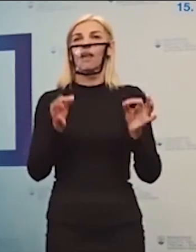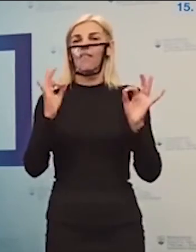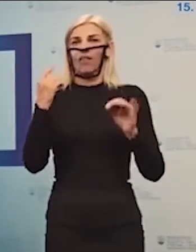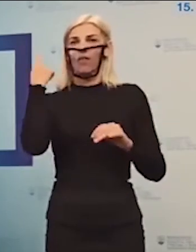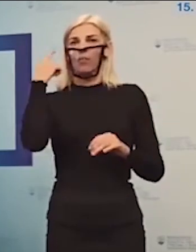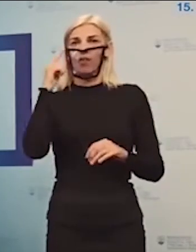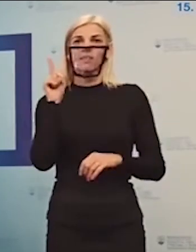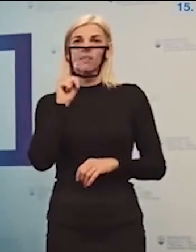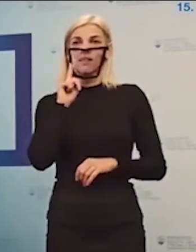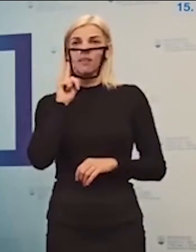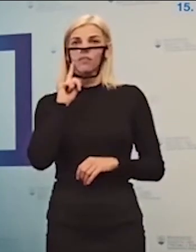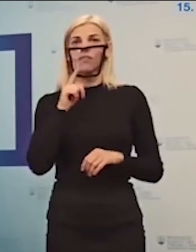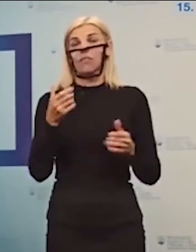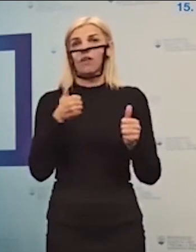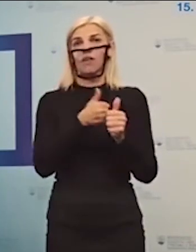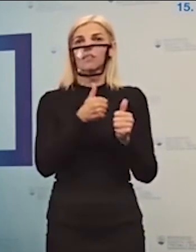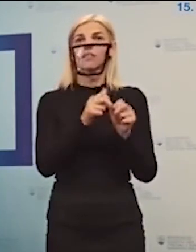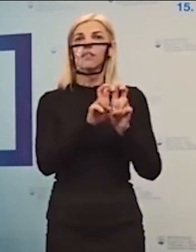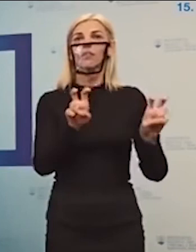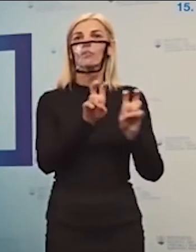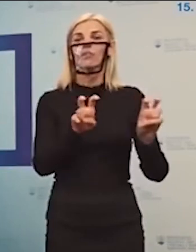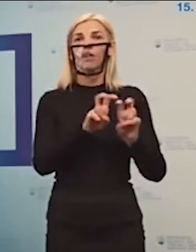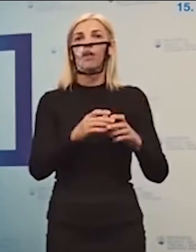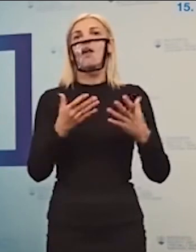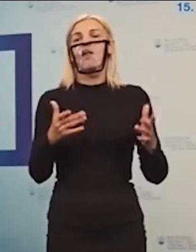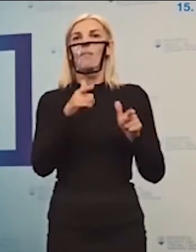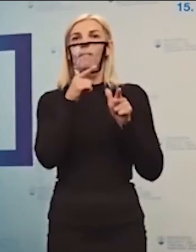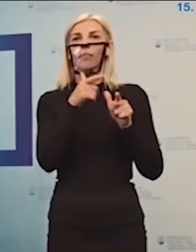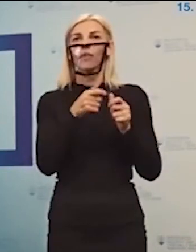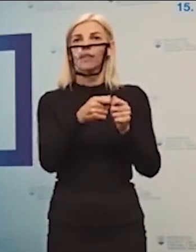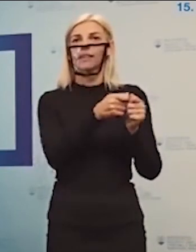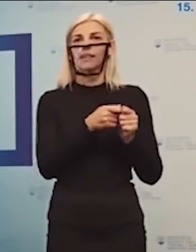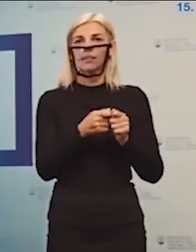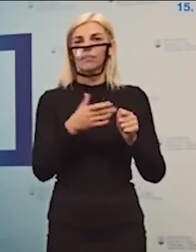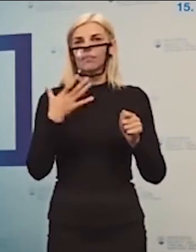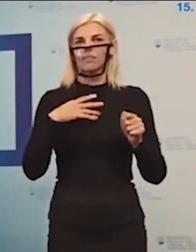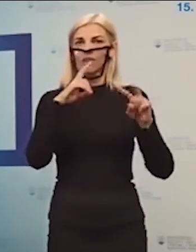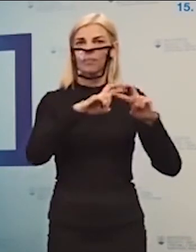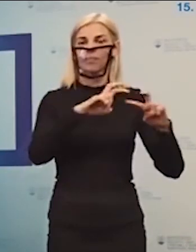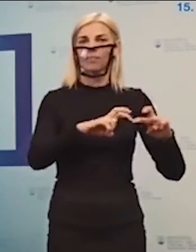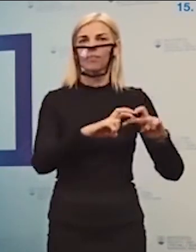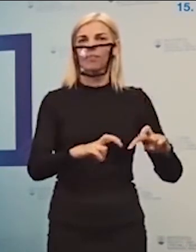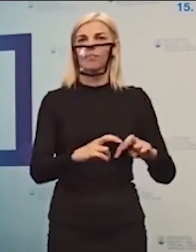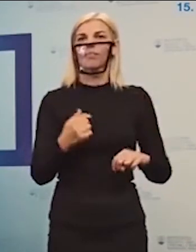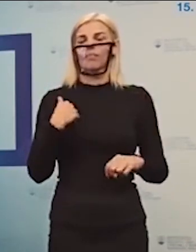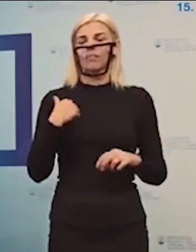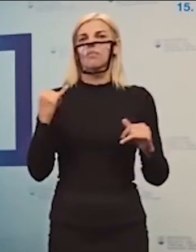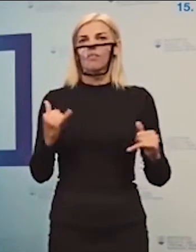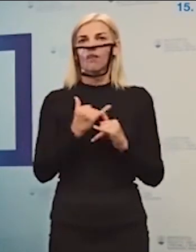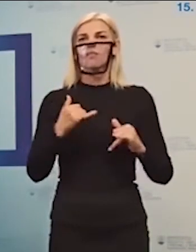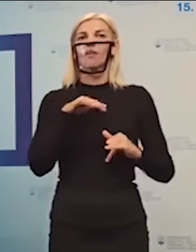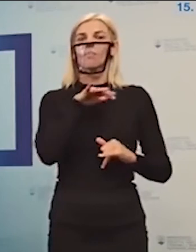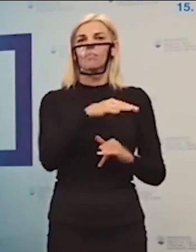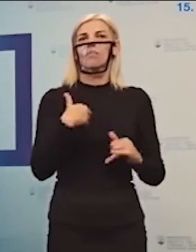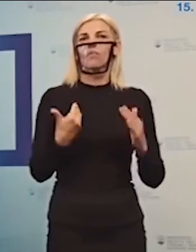starostlivosť, napríklad na asistentov učiteľov alebo na podporné týmy, ktorým sa chceme venovať. Viete, že tam vyvíjame naozaj výrazné